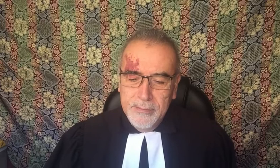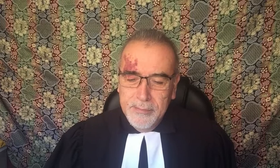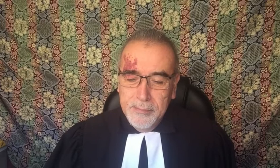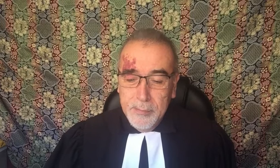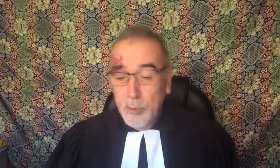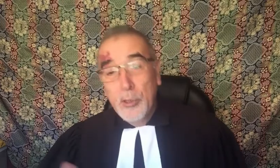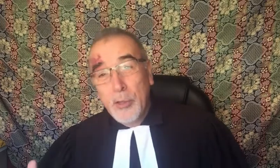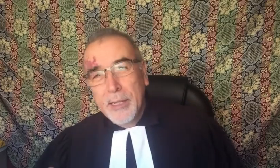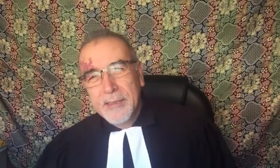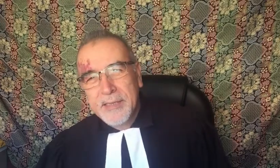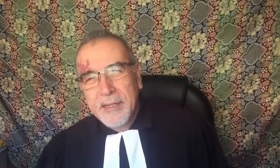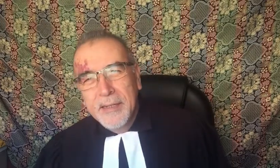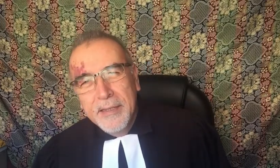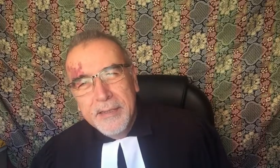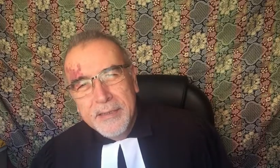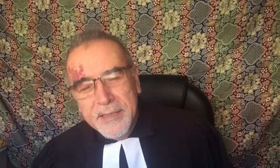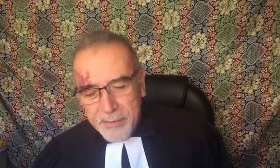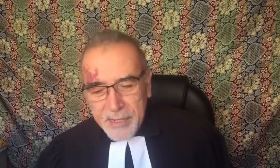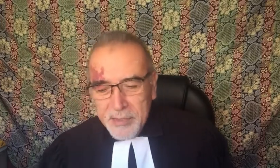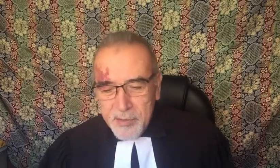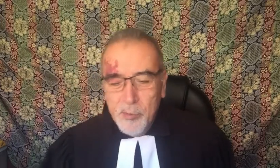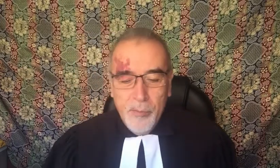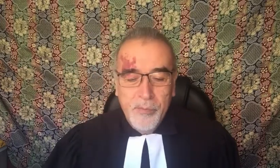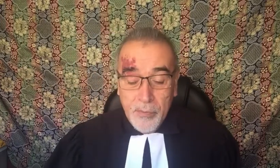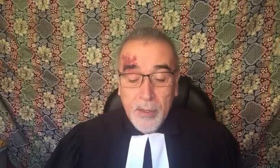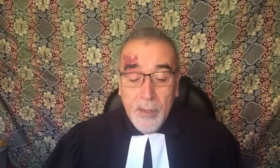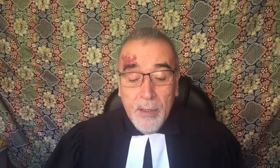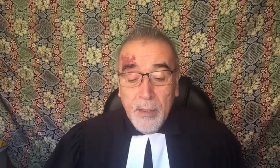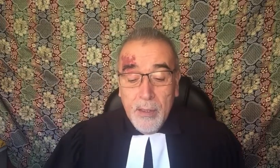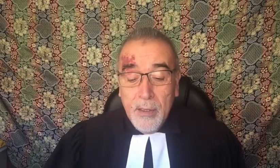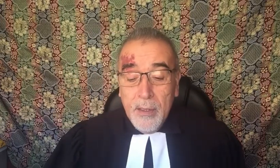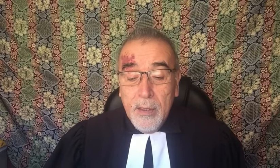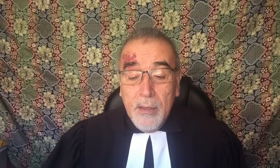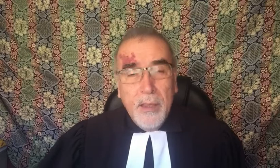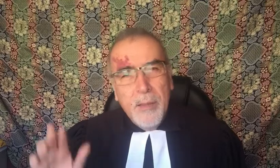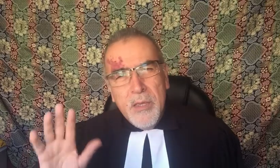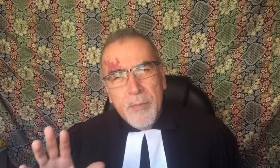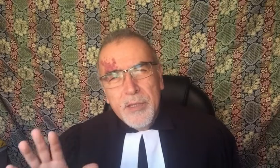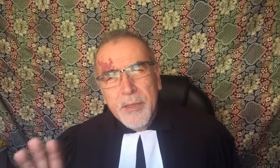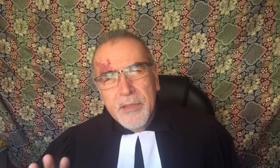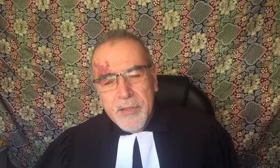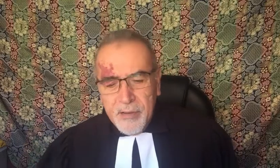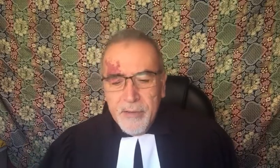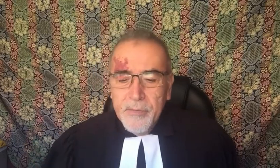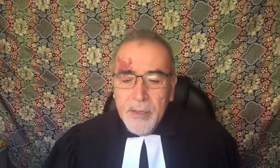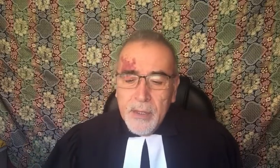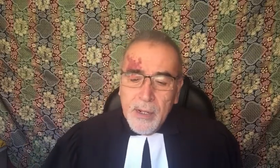lo que no deja de ser significativo. Desde mi perspectiva, la